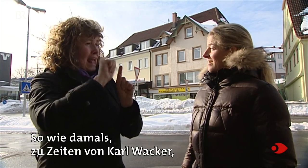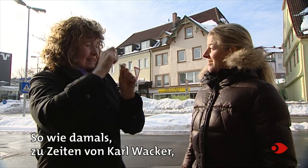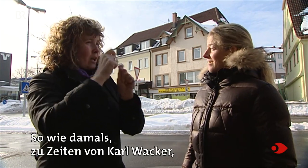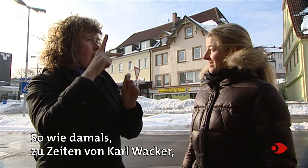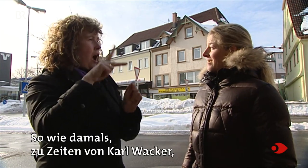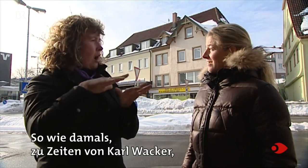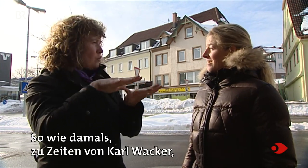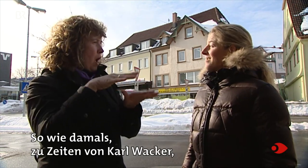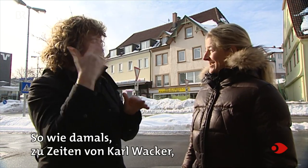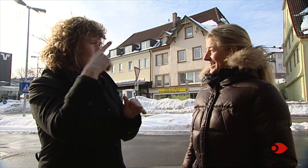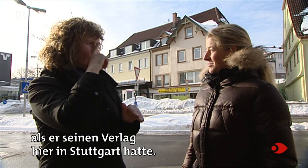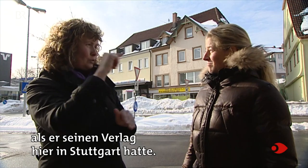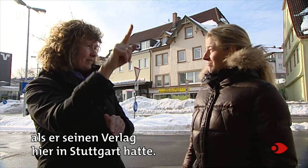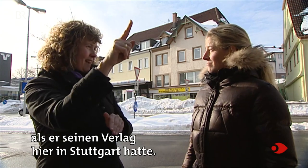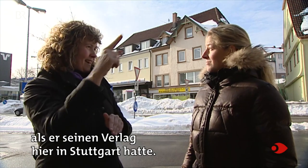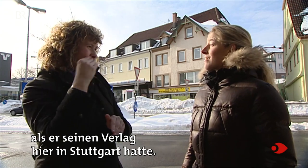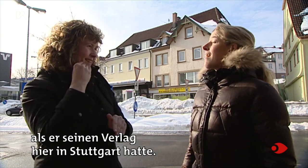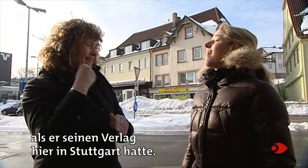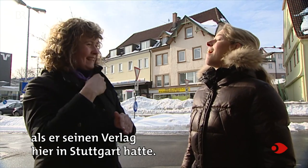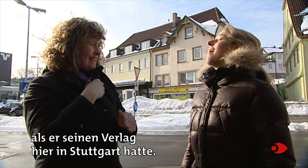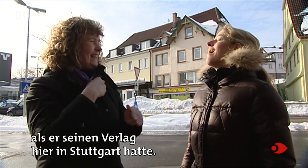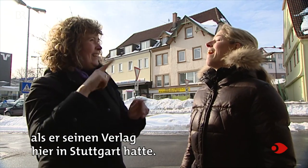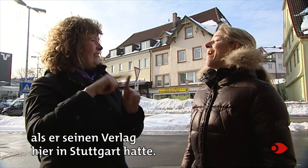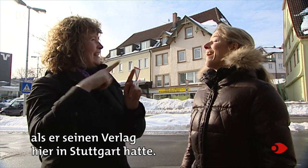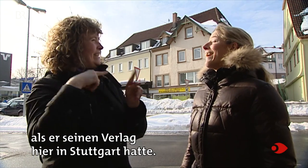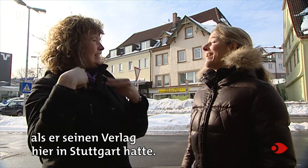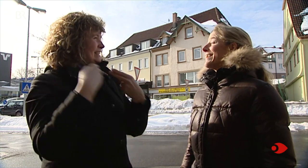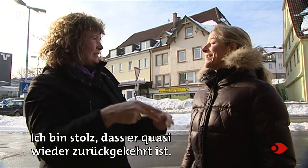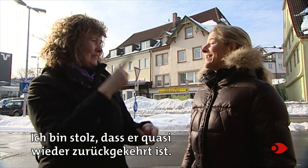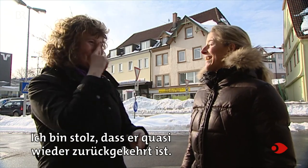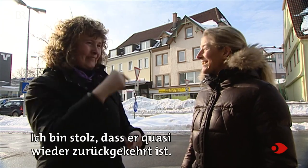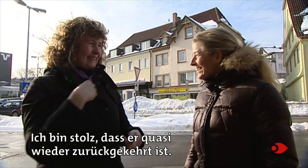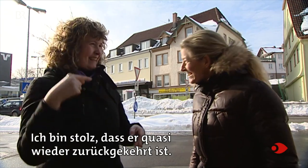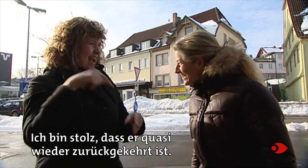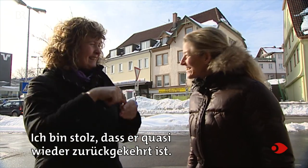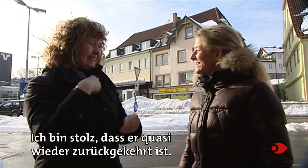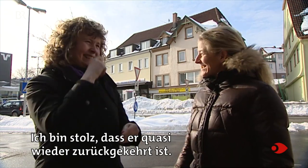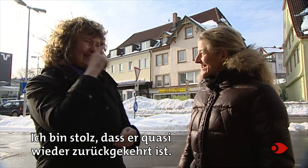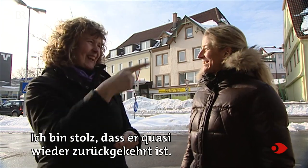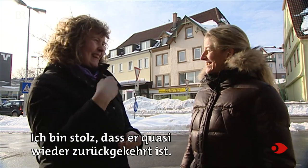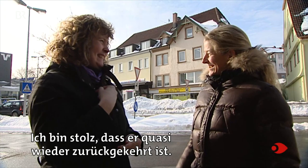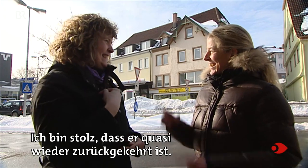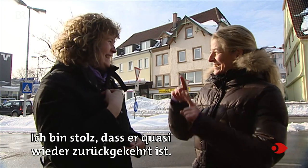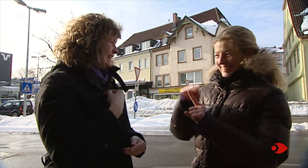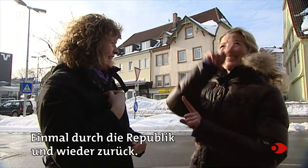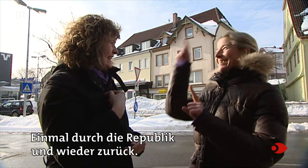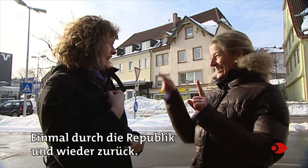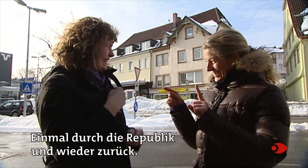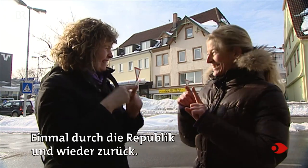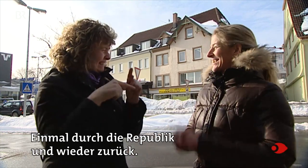zu Zeiten von Karl Wacker, als er seinen Verlag hier in Stuttgart hatte. Ich bin stolz, dass er quasi wieder zurückgekehrt ist. Einmal durch die Republik